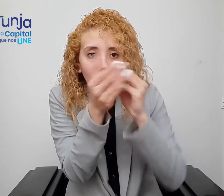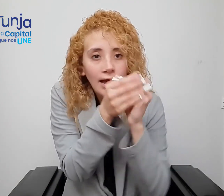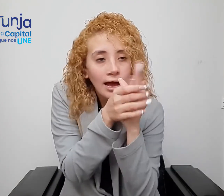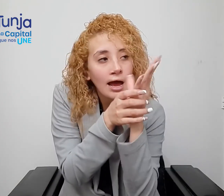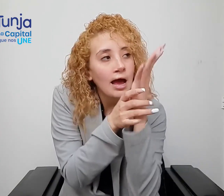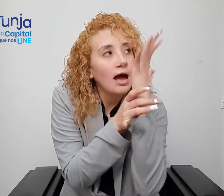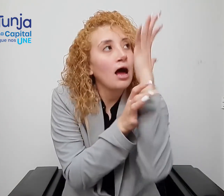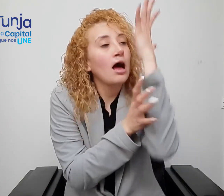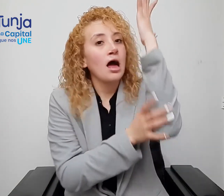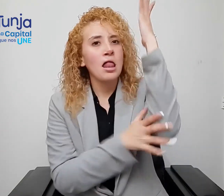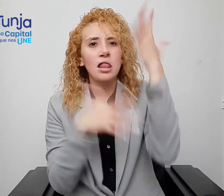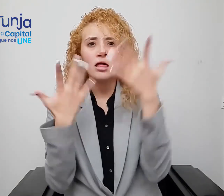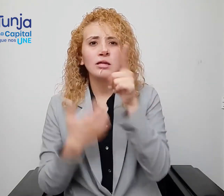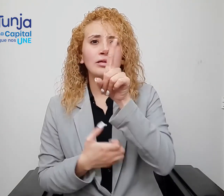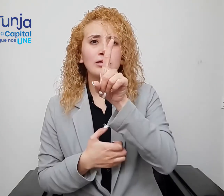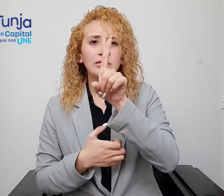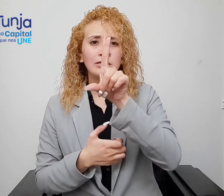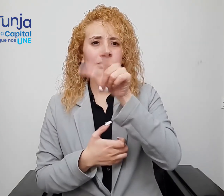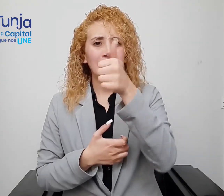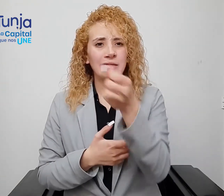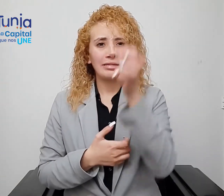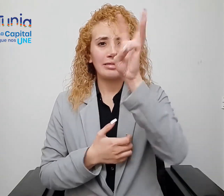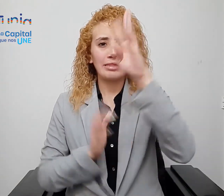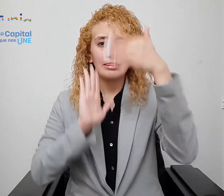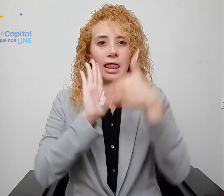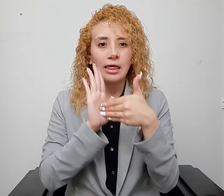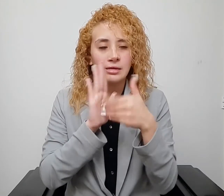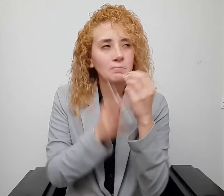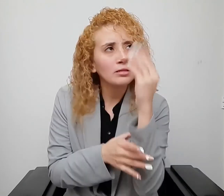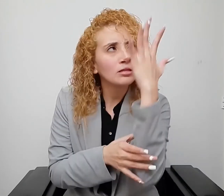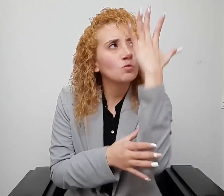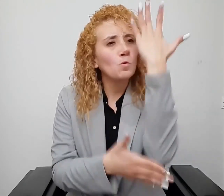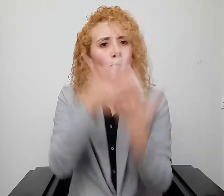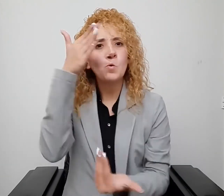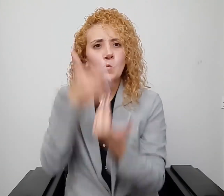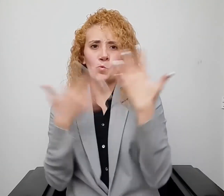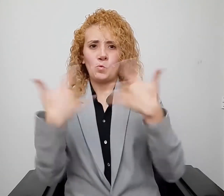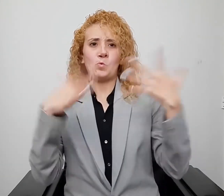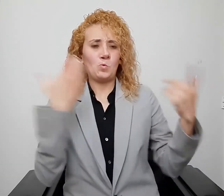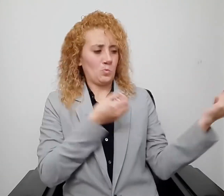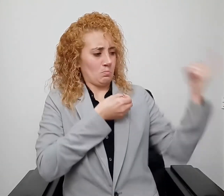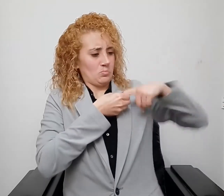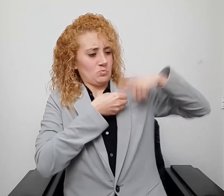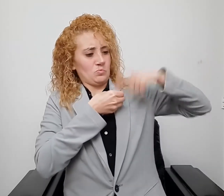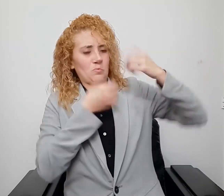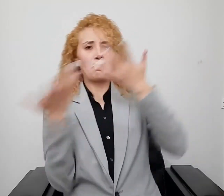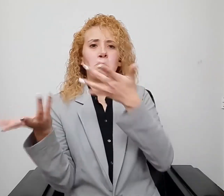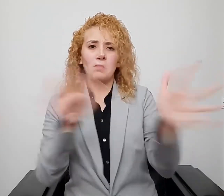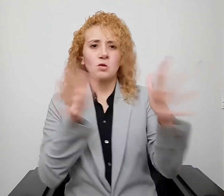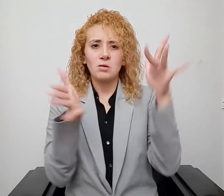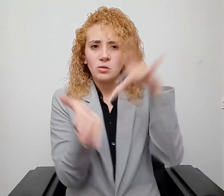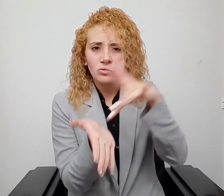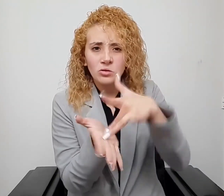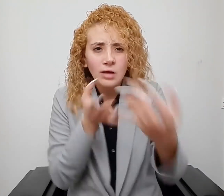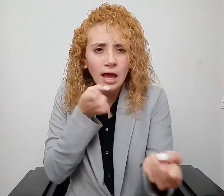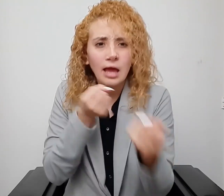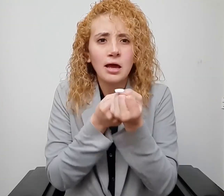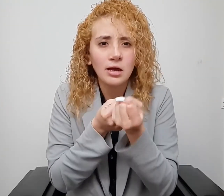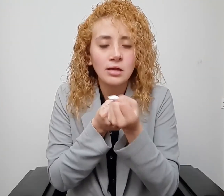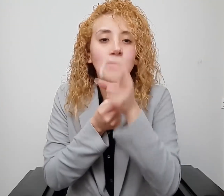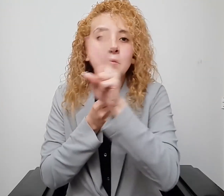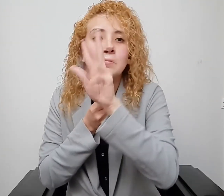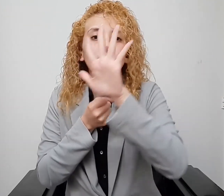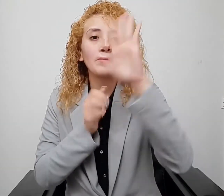13.600 árboles nuevos y cuentan con más de 25.000 personas que se han sumado a la